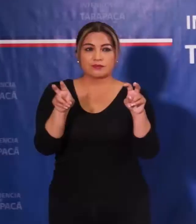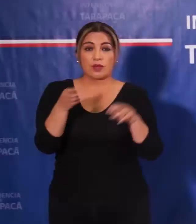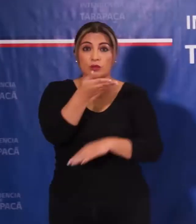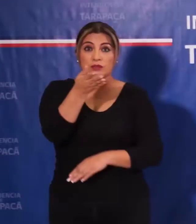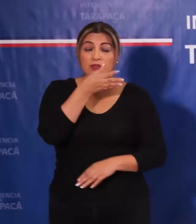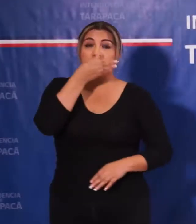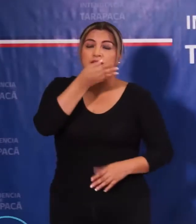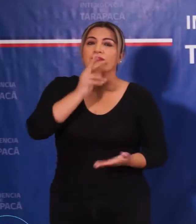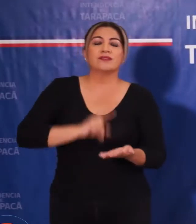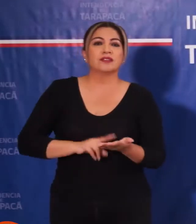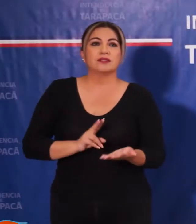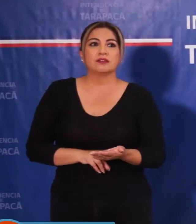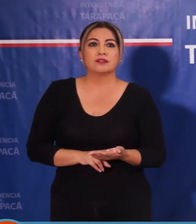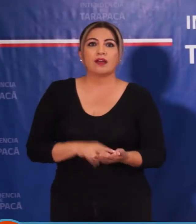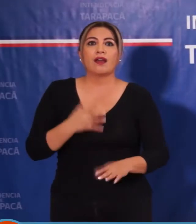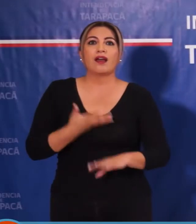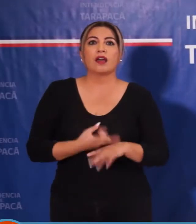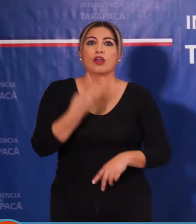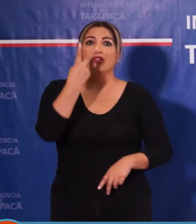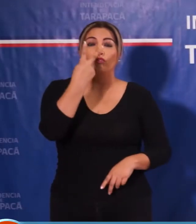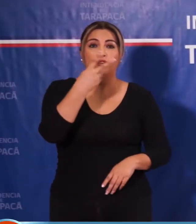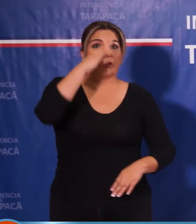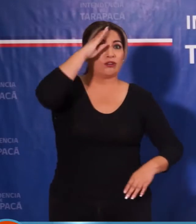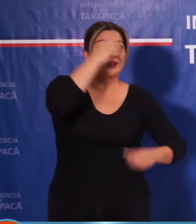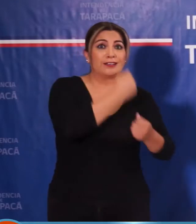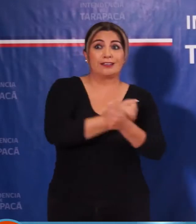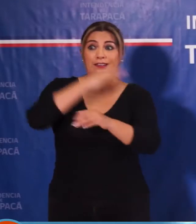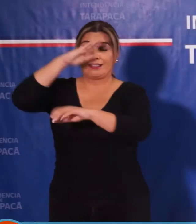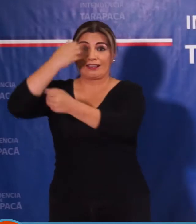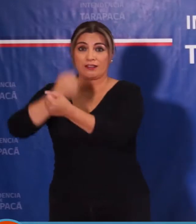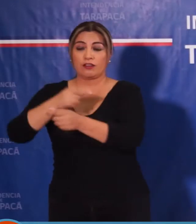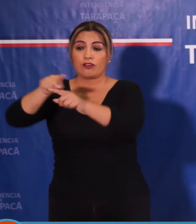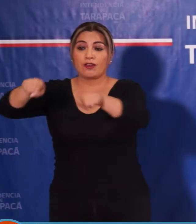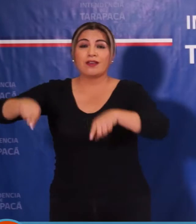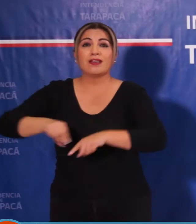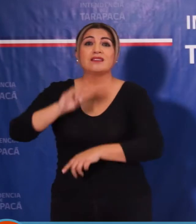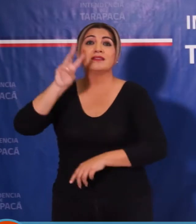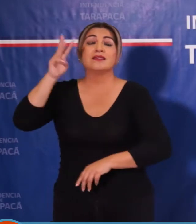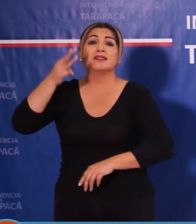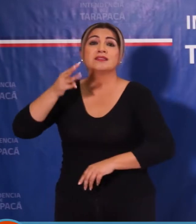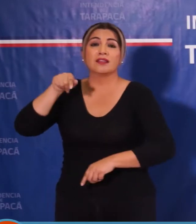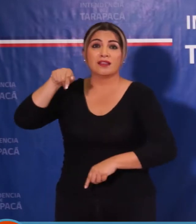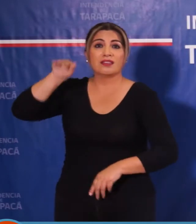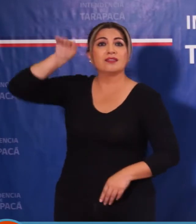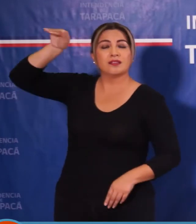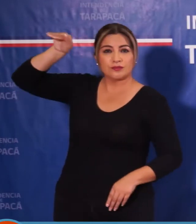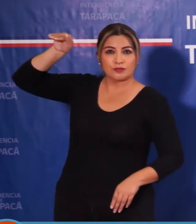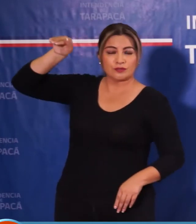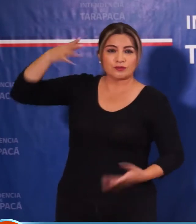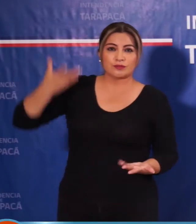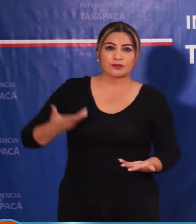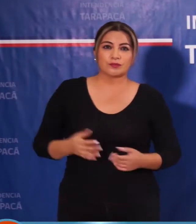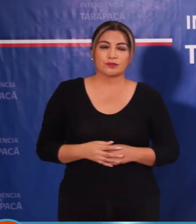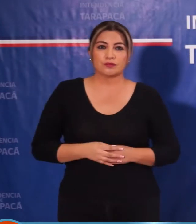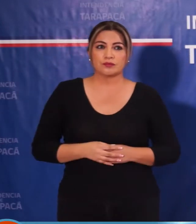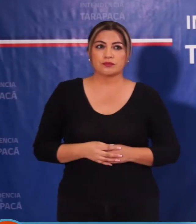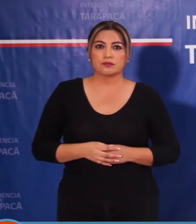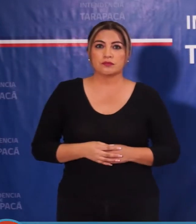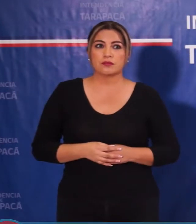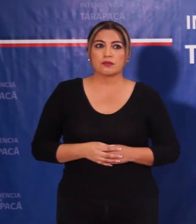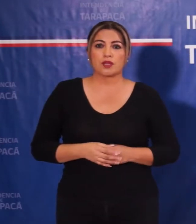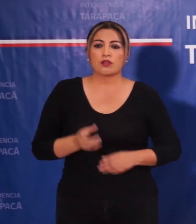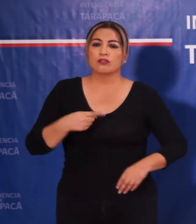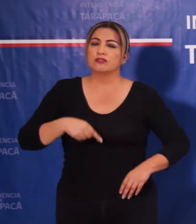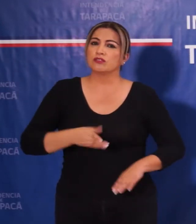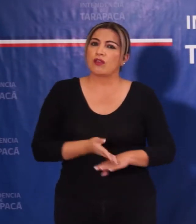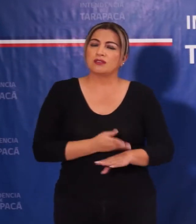Efectivamente tenemos a dos Carabineros que son de la tercera comisaría de alto auspicio, los cuales se han establecido todos